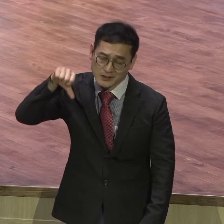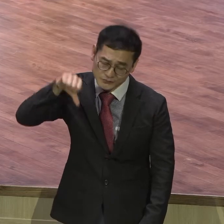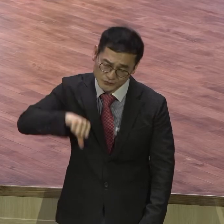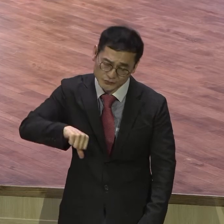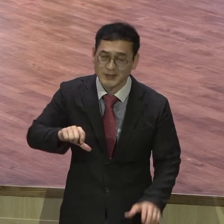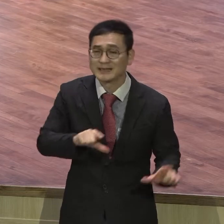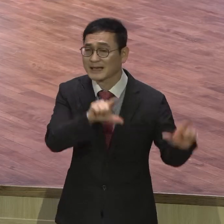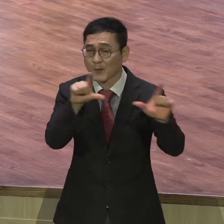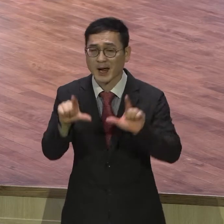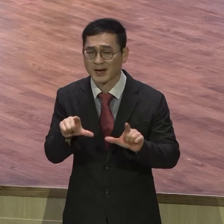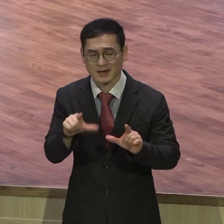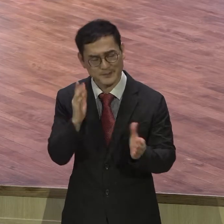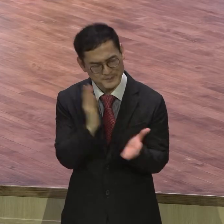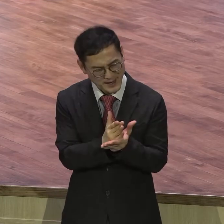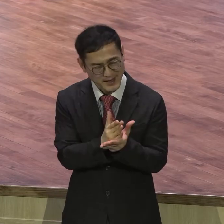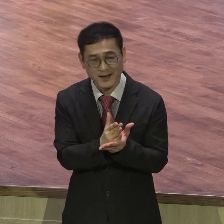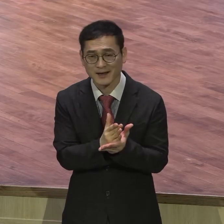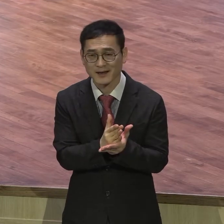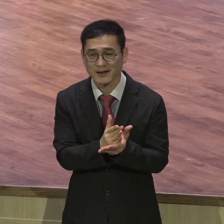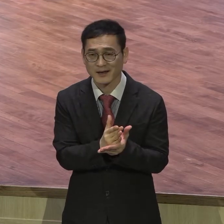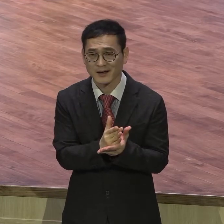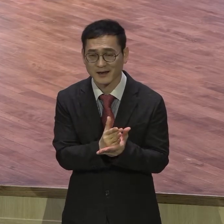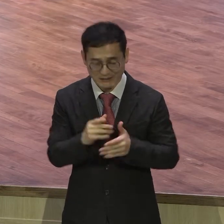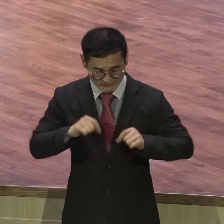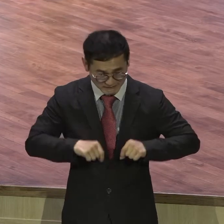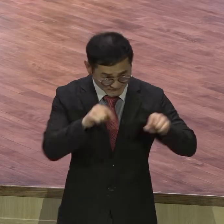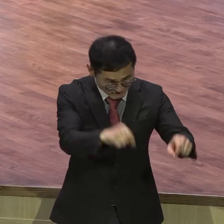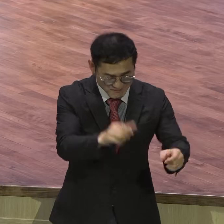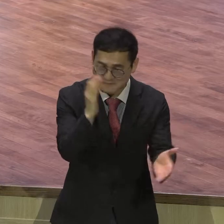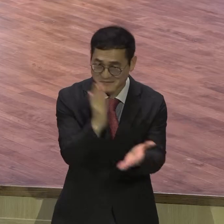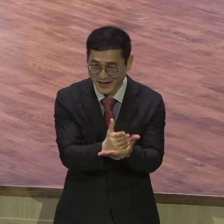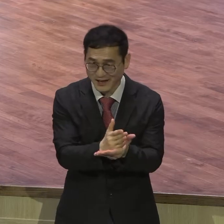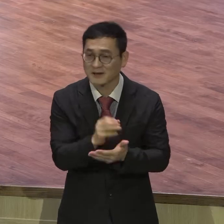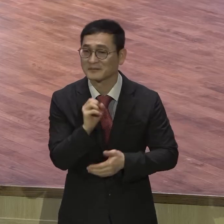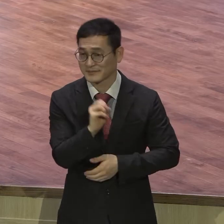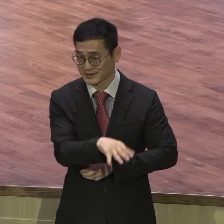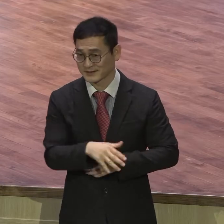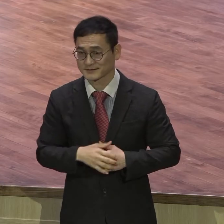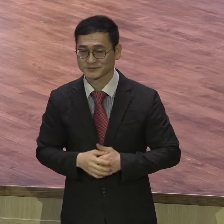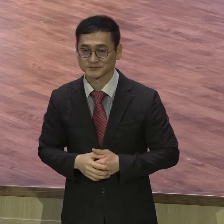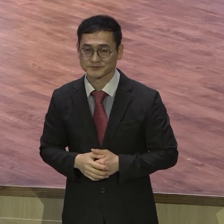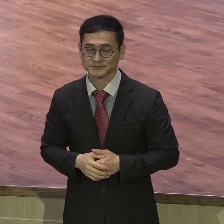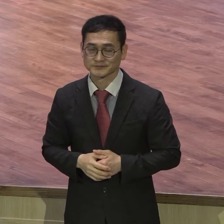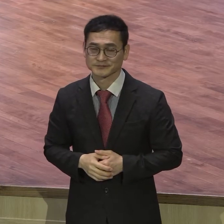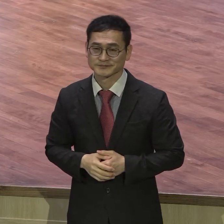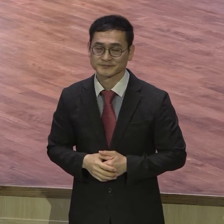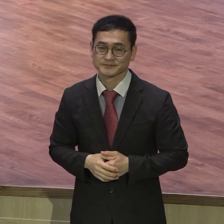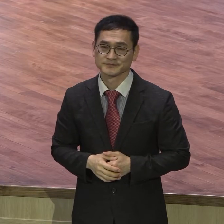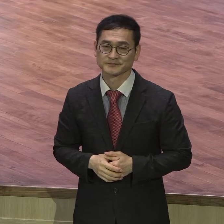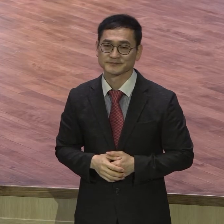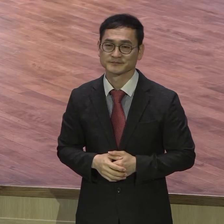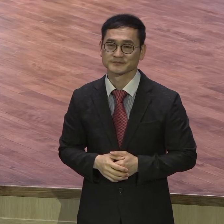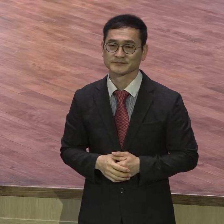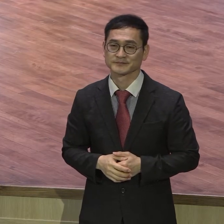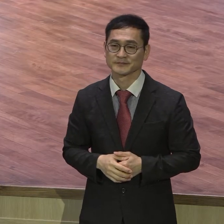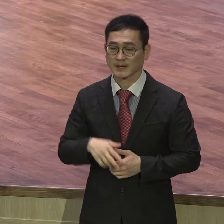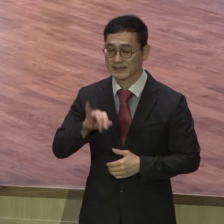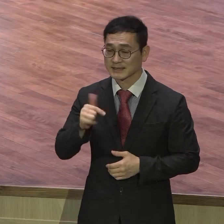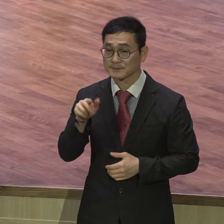마라. 너희들은. 그런 이세들에게 부탁하는 말씀이에요. 신명기를 통해서 모세는